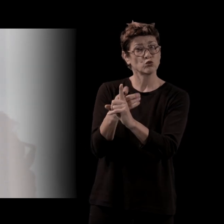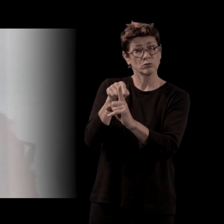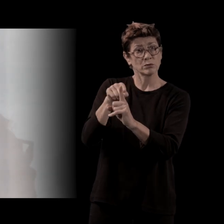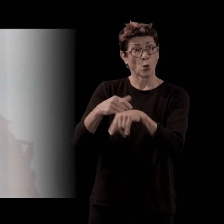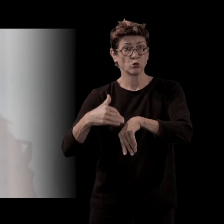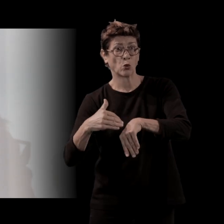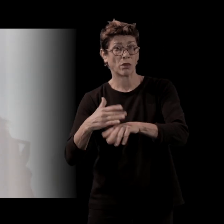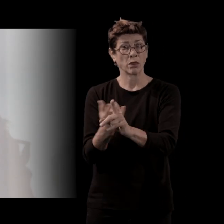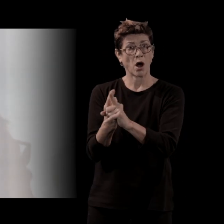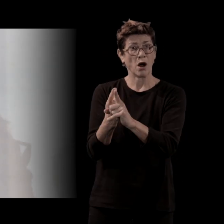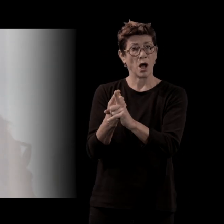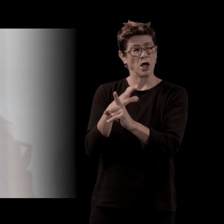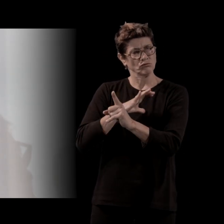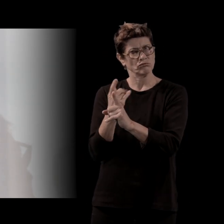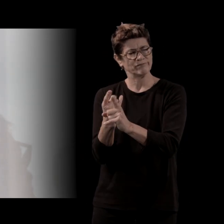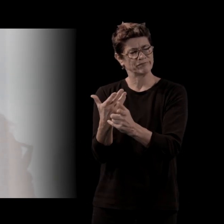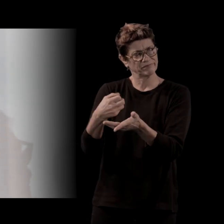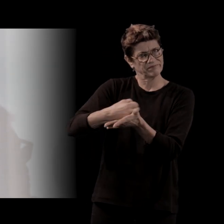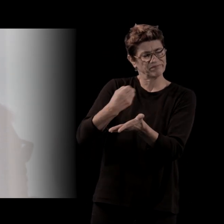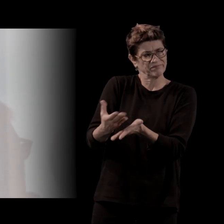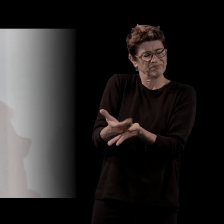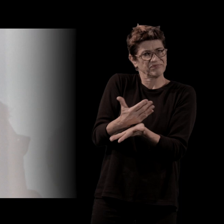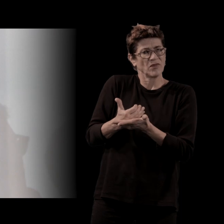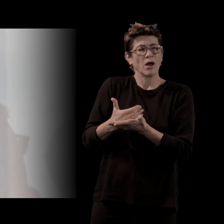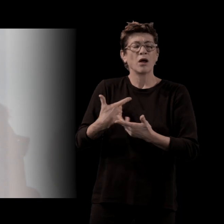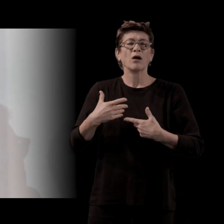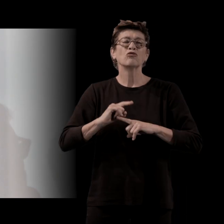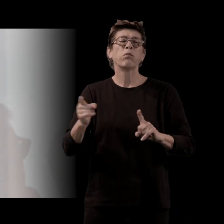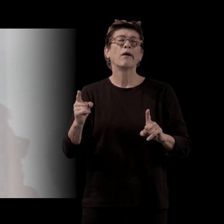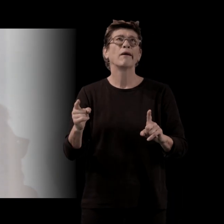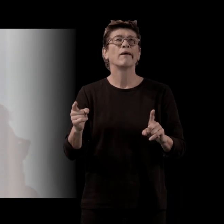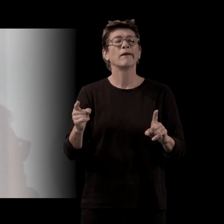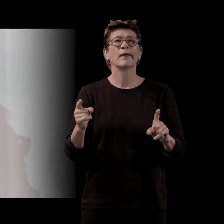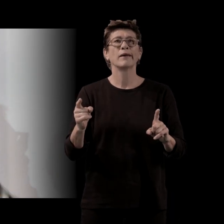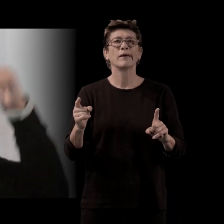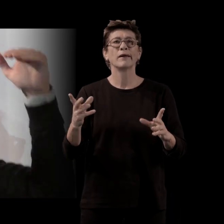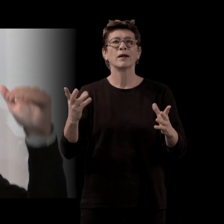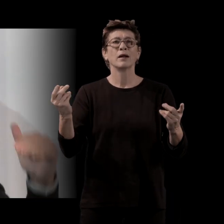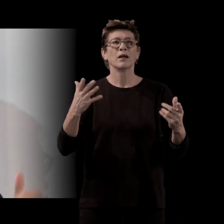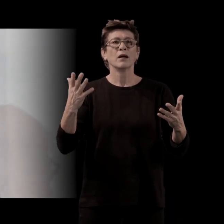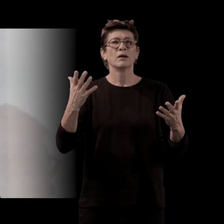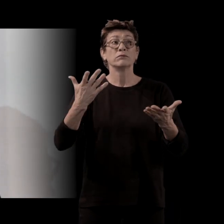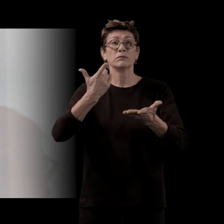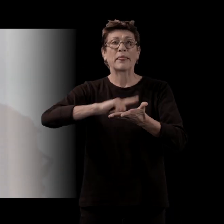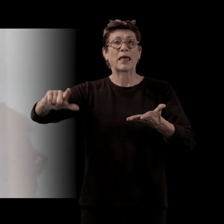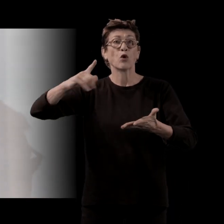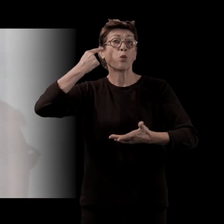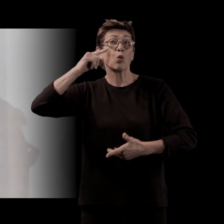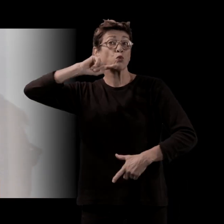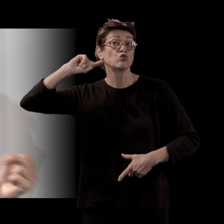je traite. Et je ne suis pas la littérature Uber Allos. Ce n pas mon point de vue. Mais